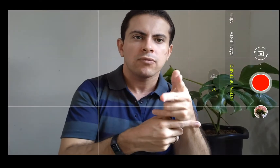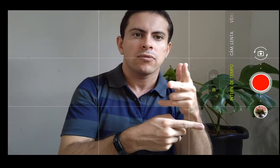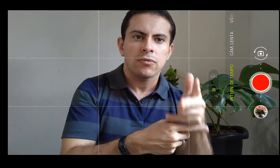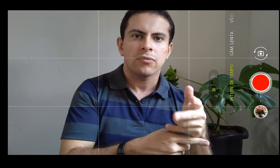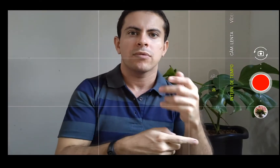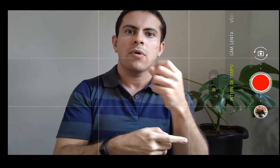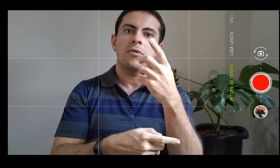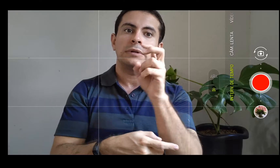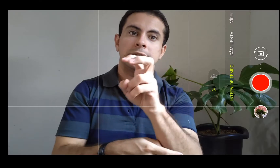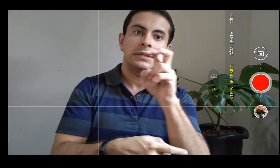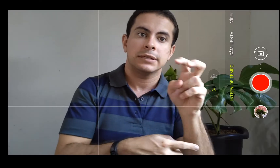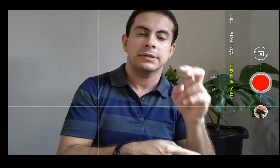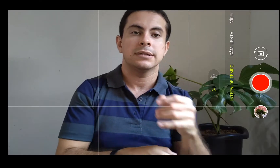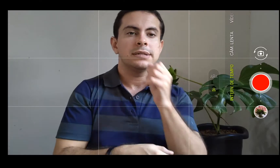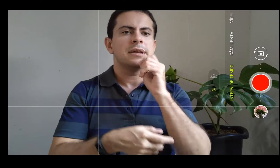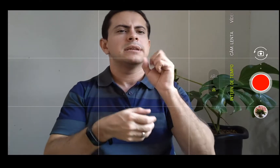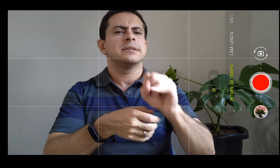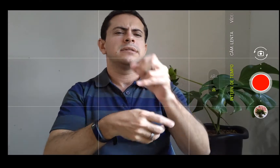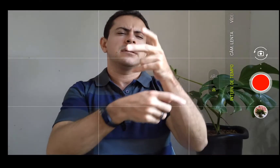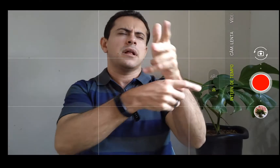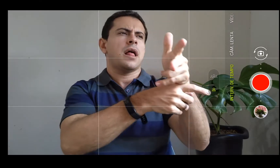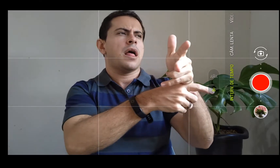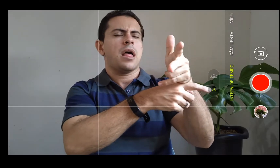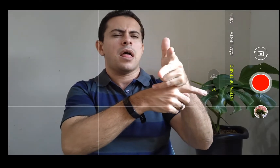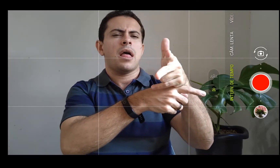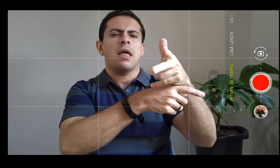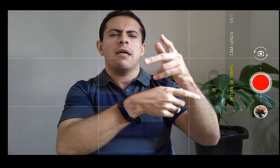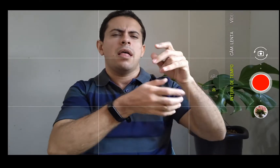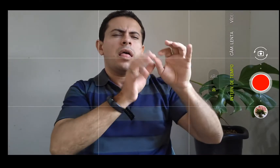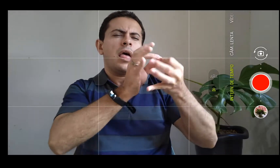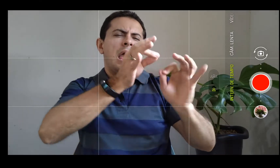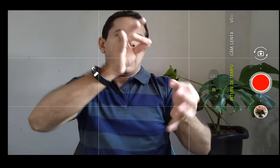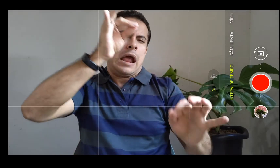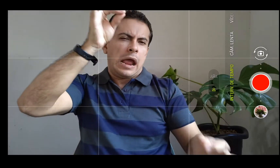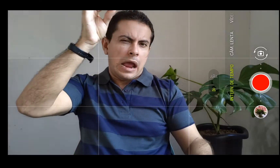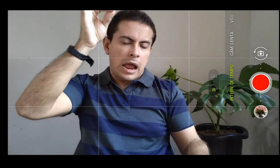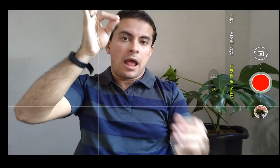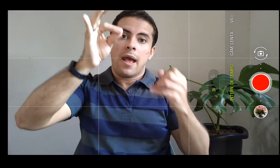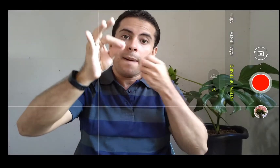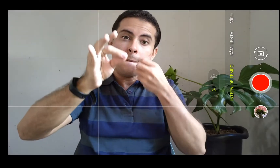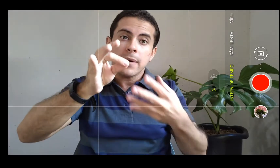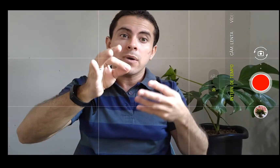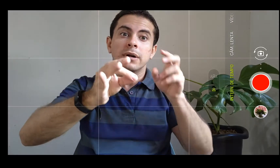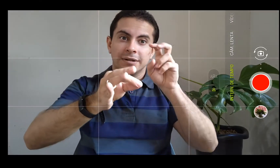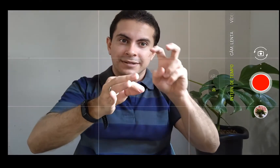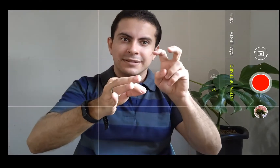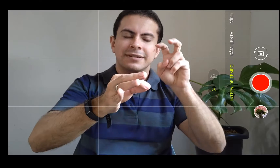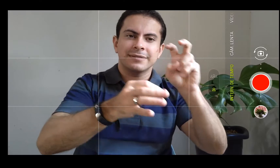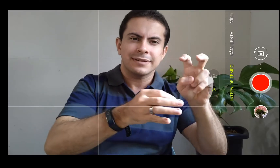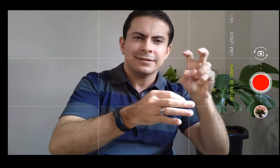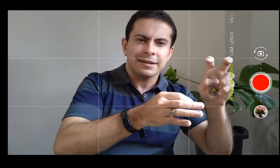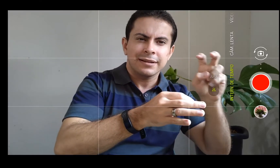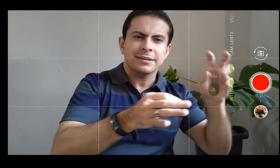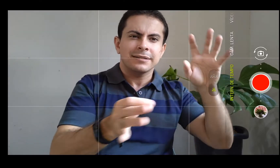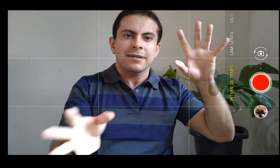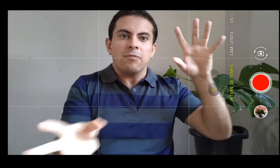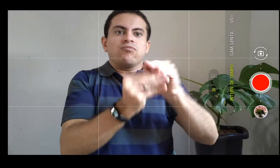dependendo do que você, se for fazer uma coisa bem demorada, né, então é melhor fazer esse de 5 em 5 segundos, que é bem melhor.